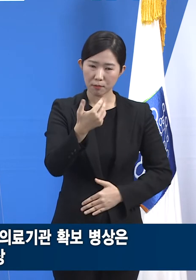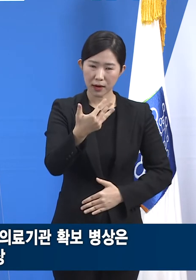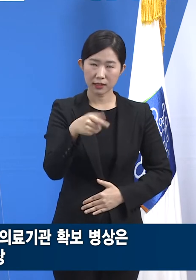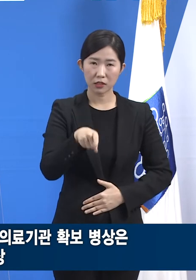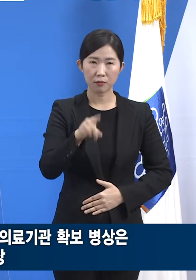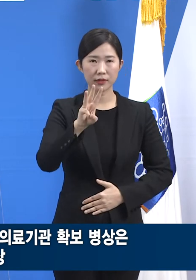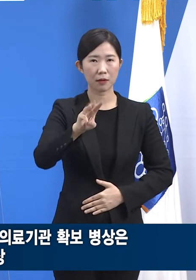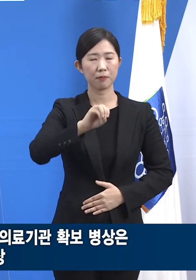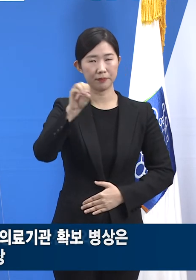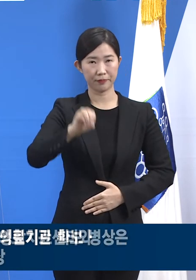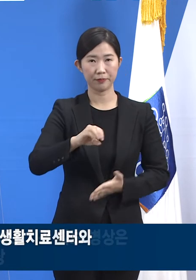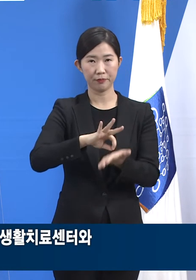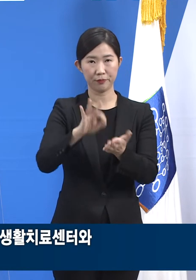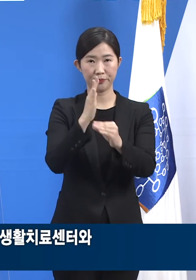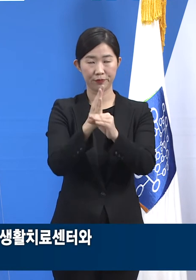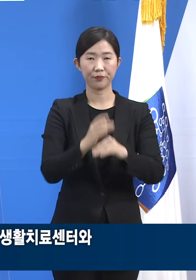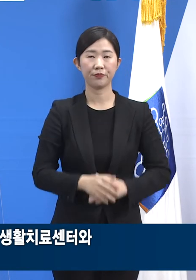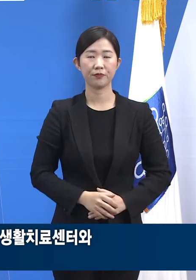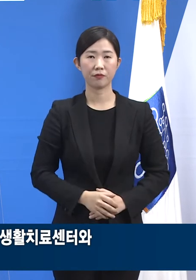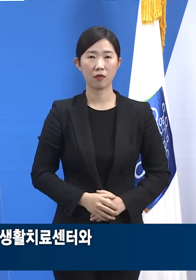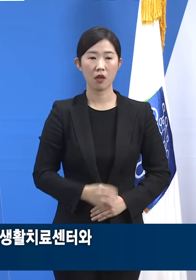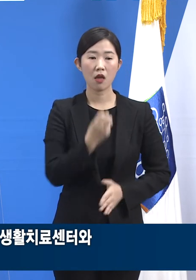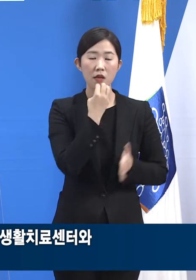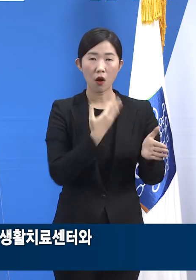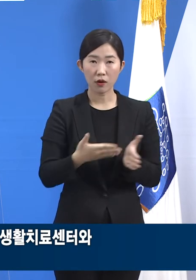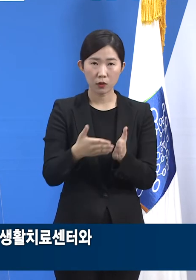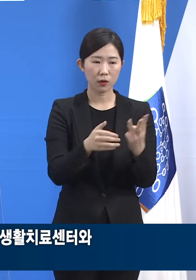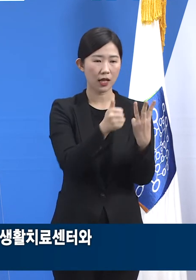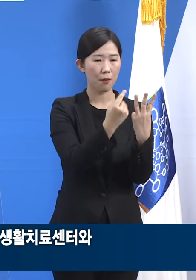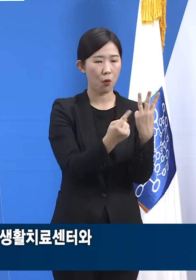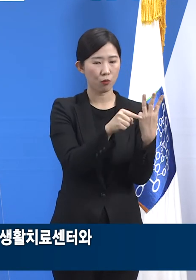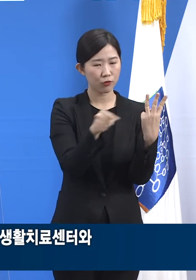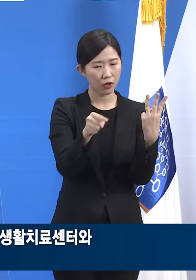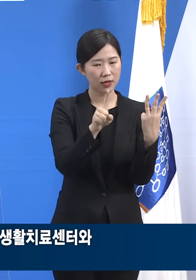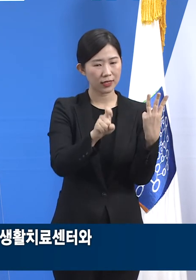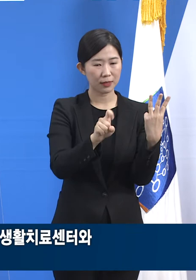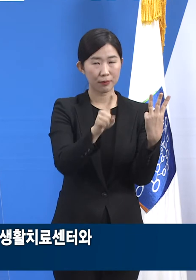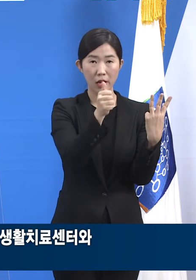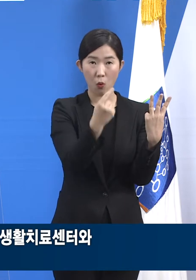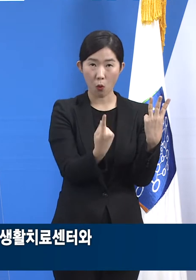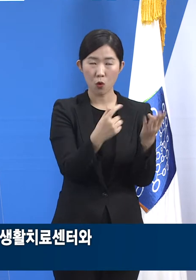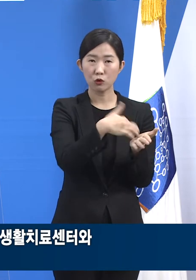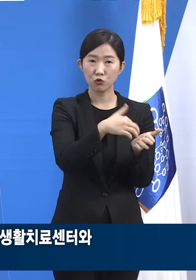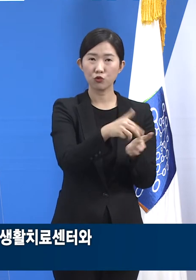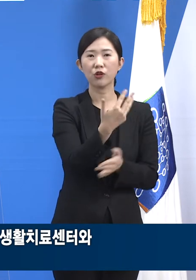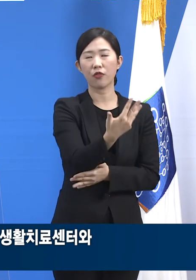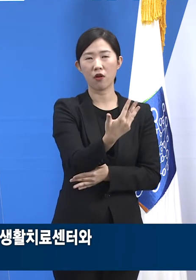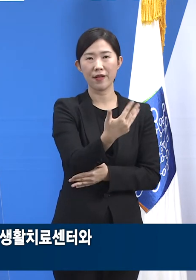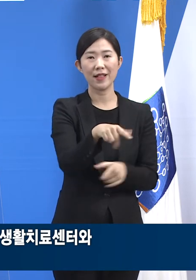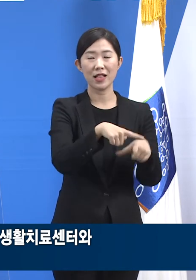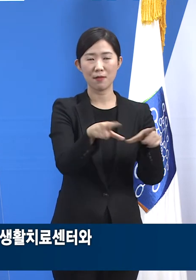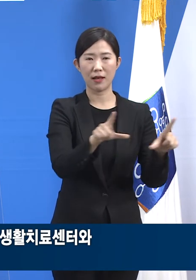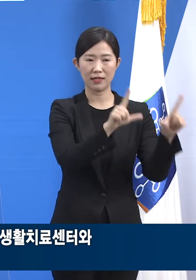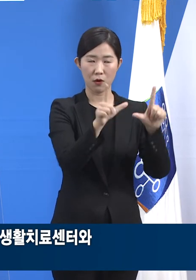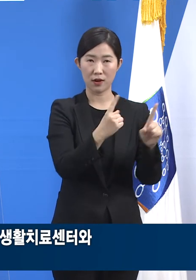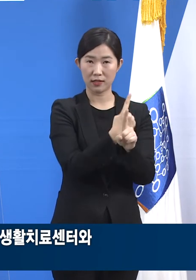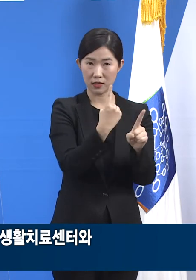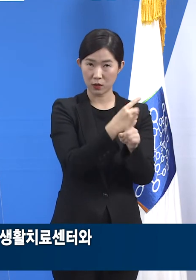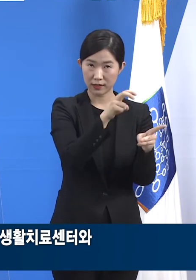경기도 제3호부터 제11호 등 8개의 일반생활치료센터와